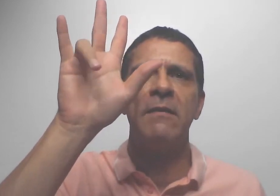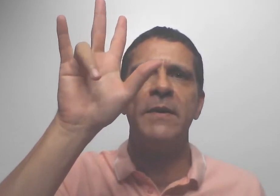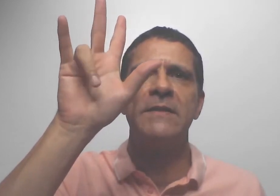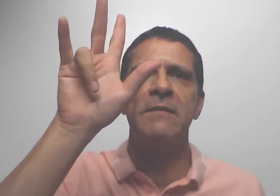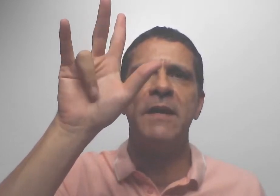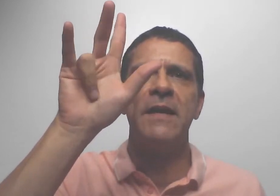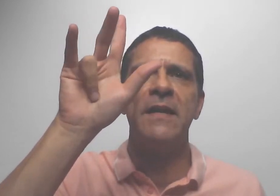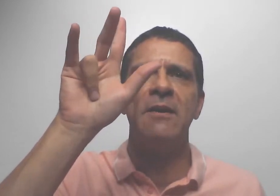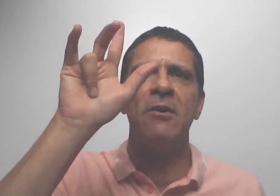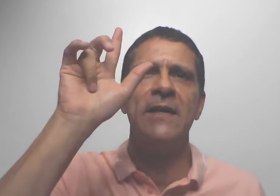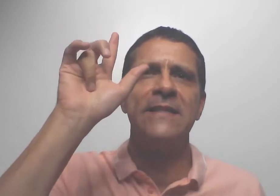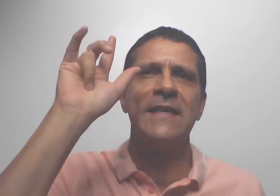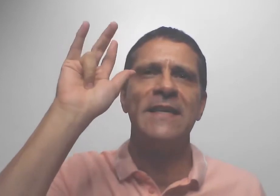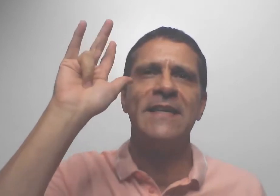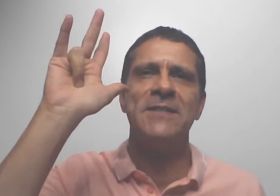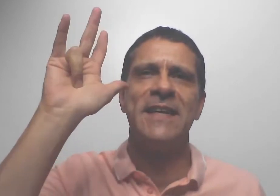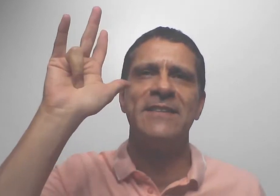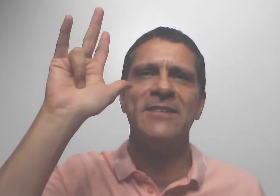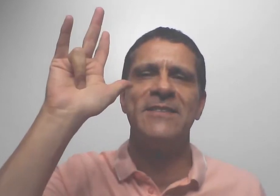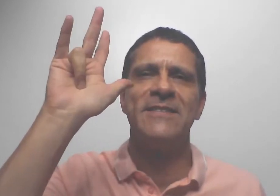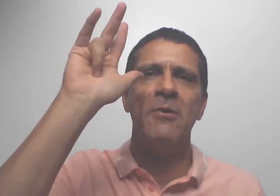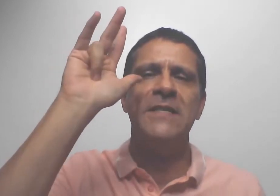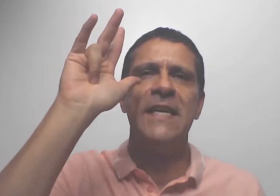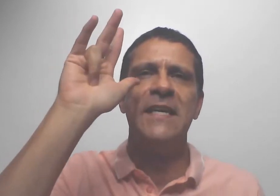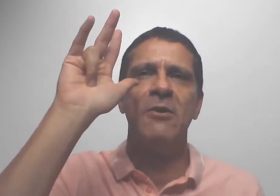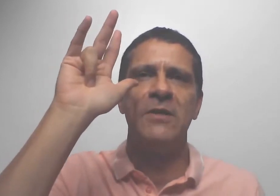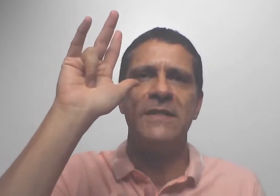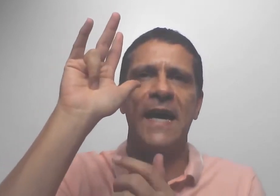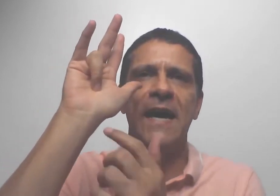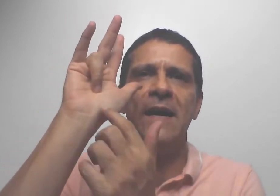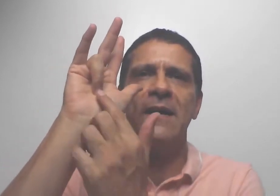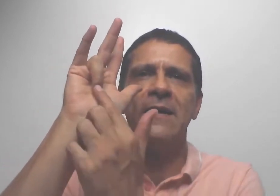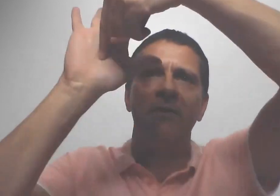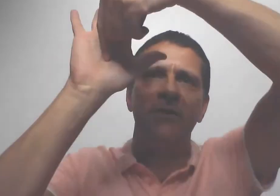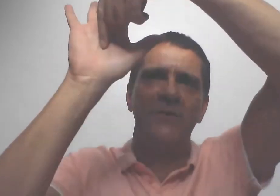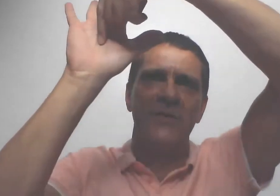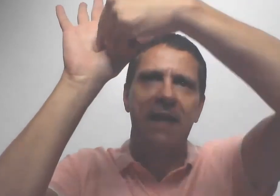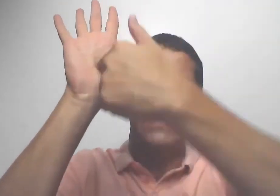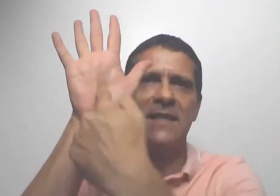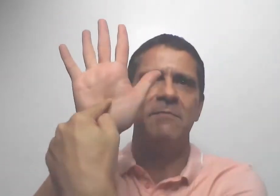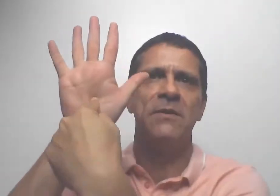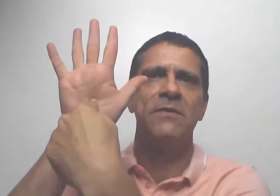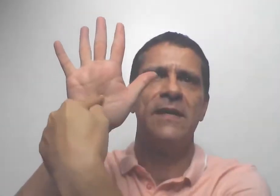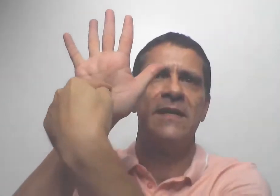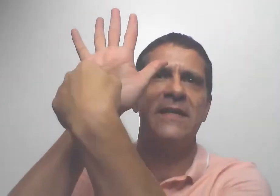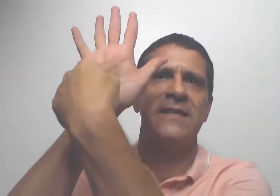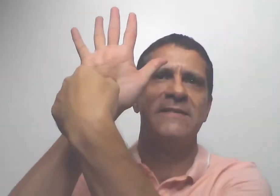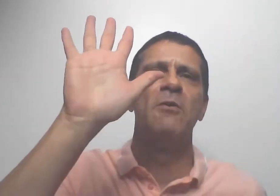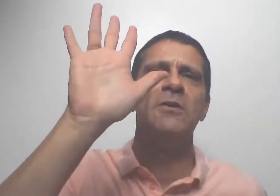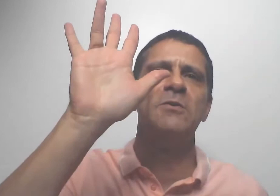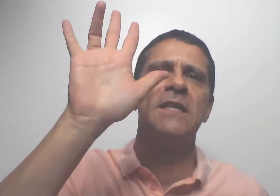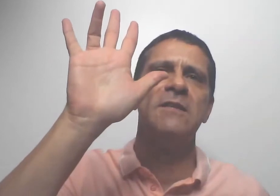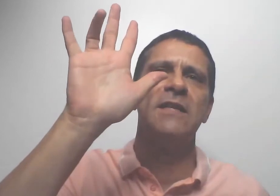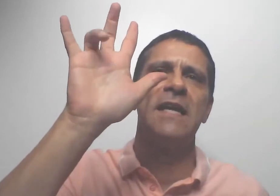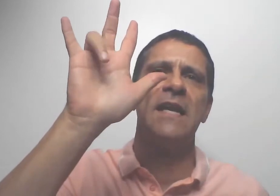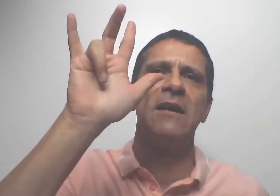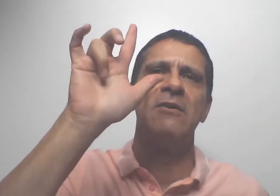Você vai perceber que ele encosta no centro. Aonde ele encostar é o seu chakra da mão, aqui. Aonde o dedo anelar